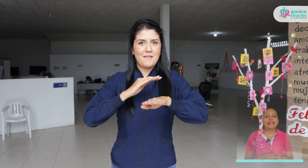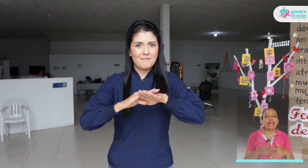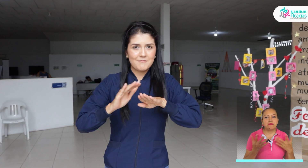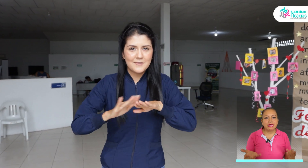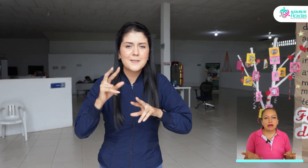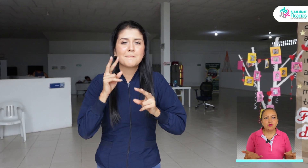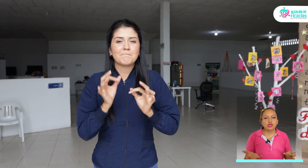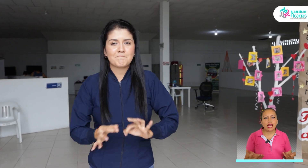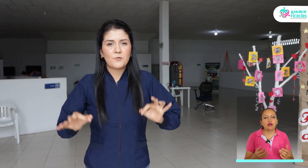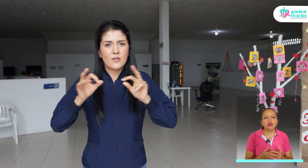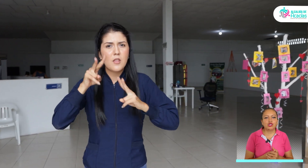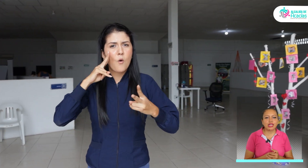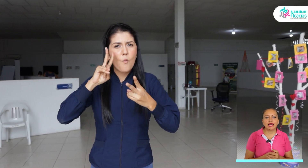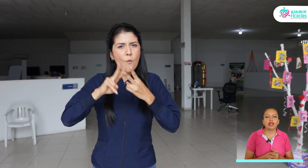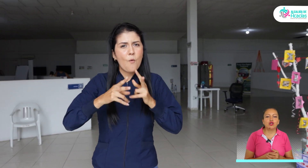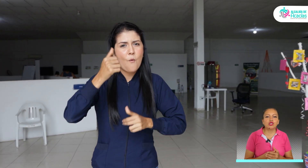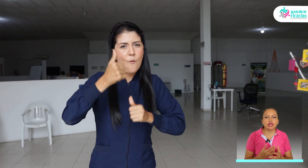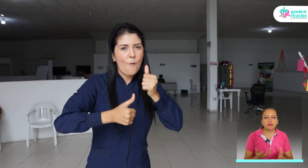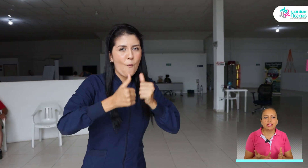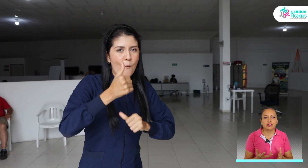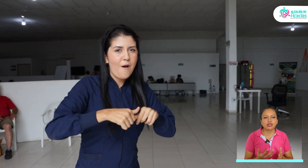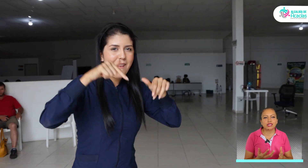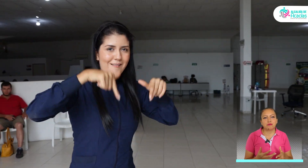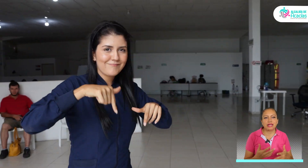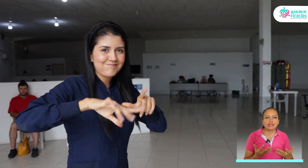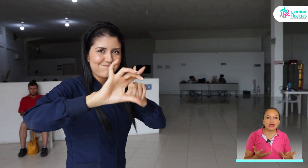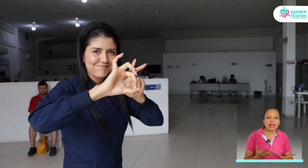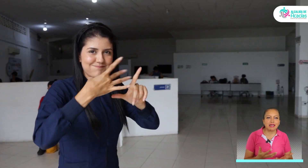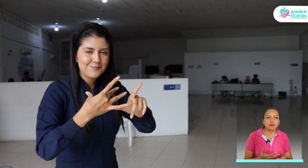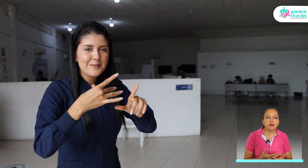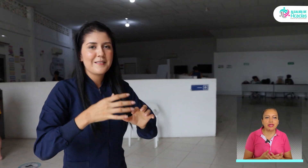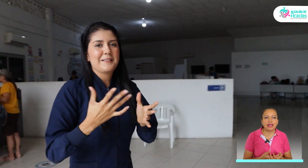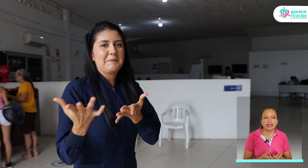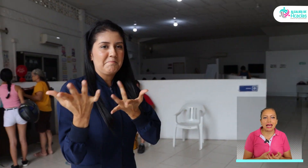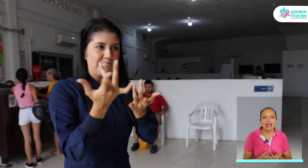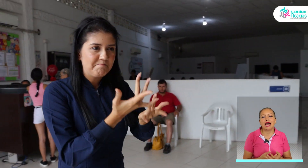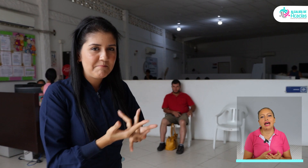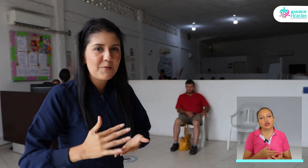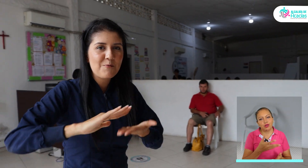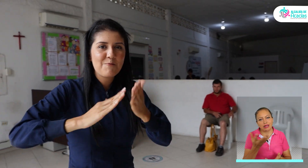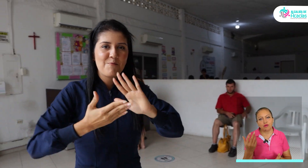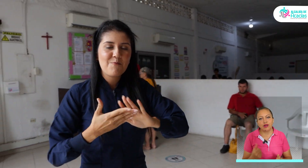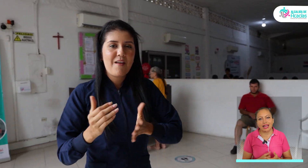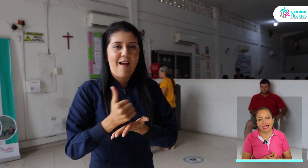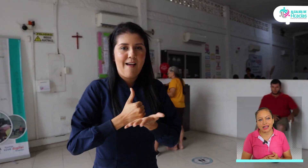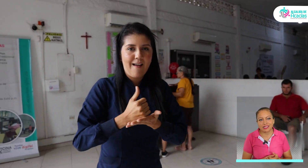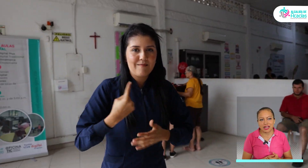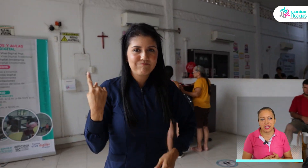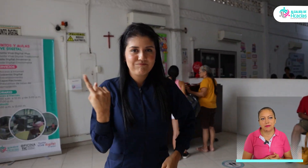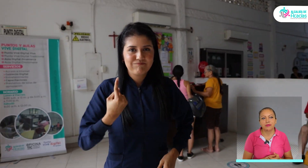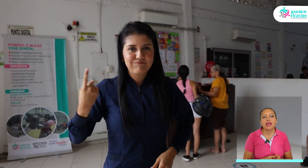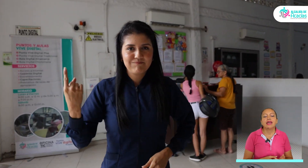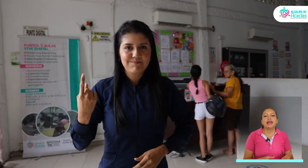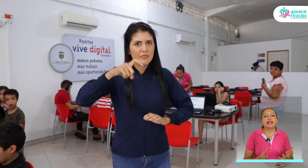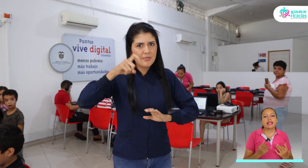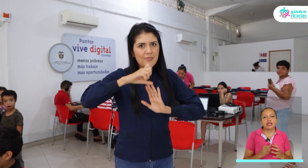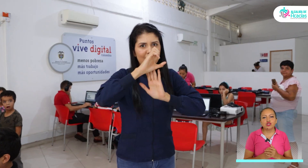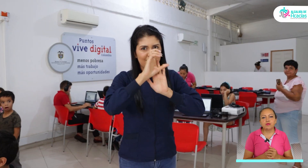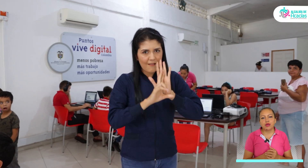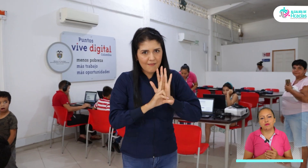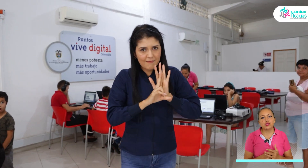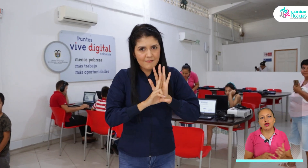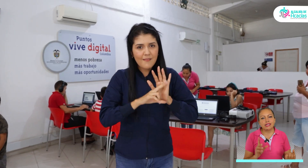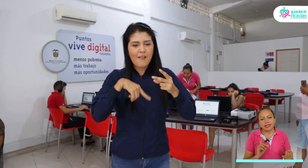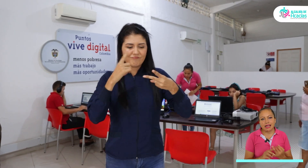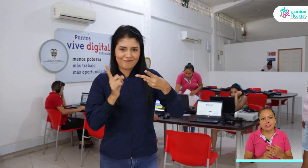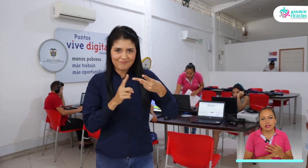Te invitamos a conocer los servicios que se prestan en el Vive Digital a toda la comunidad acasireña. Entre